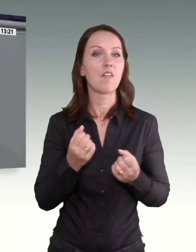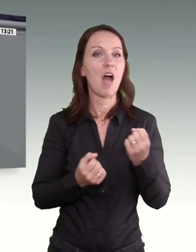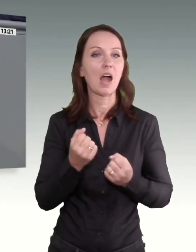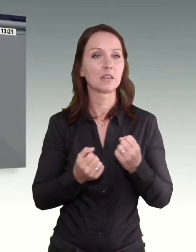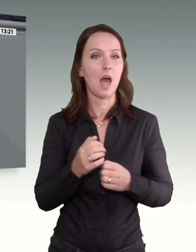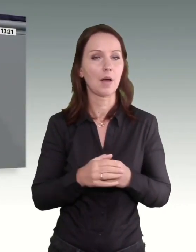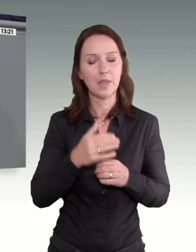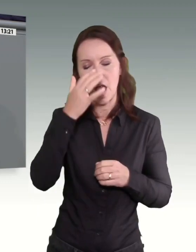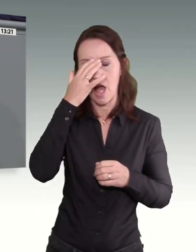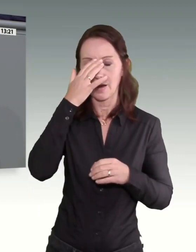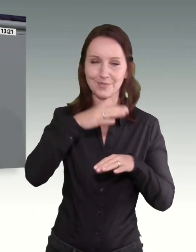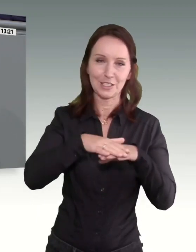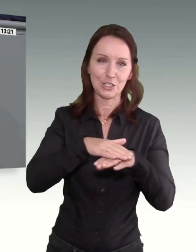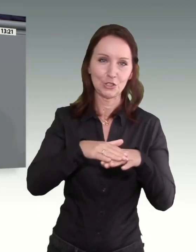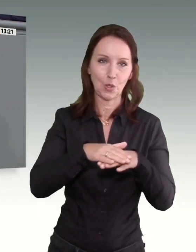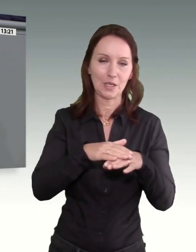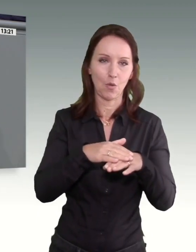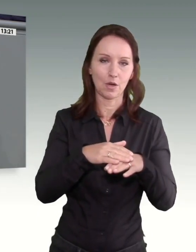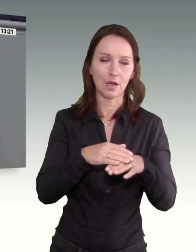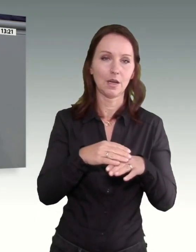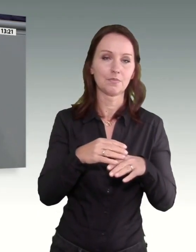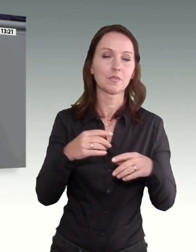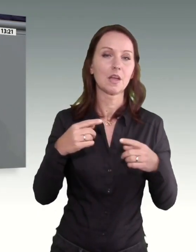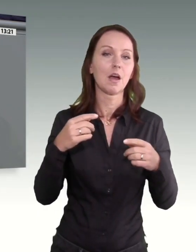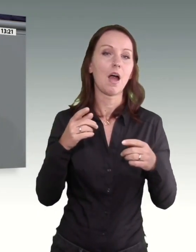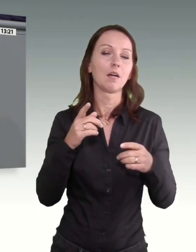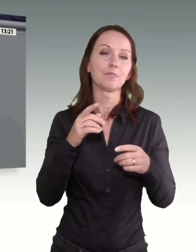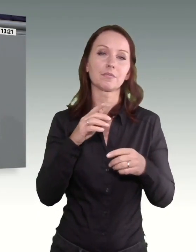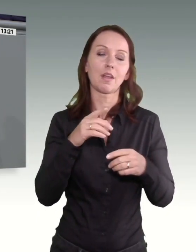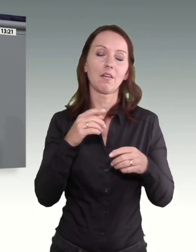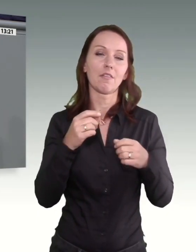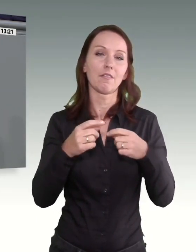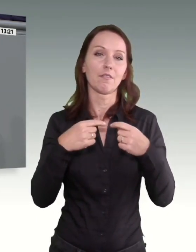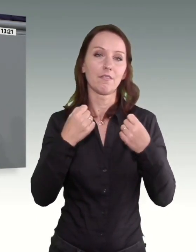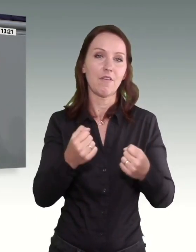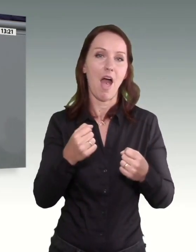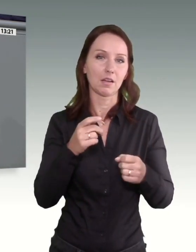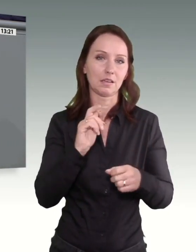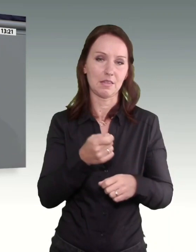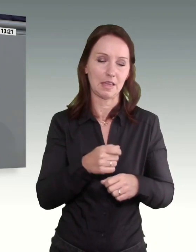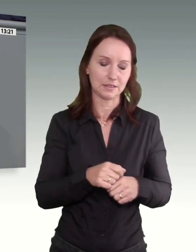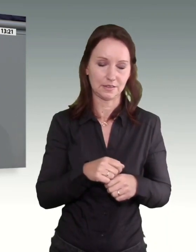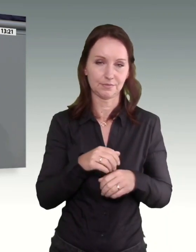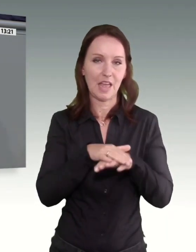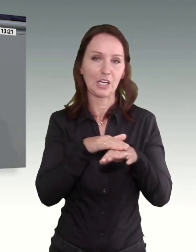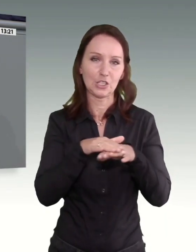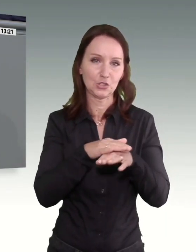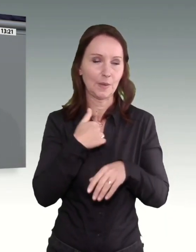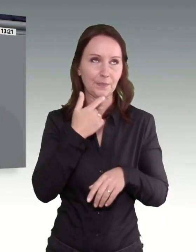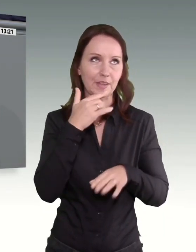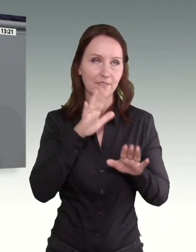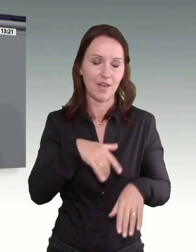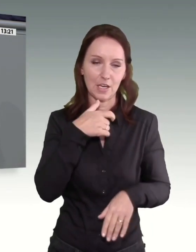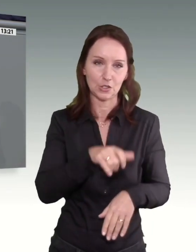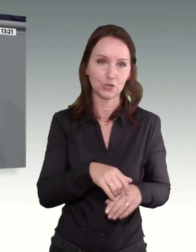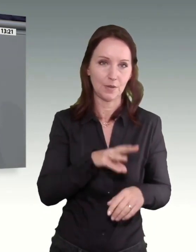Ach nein, Wagenknecht, Entschuldigung. Das war ein freudscher Versprecher. Aber letztendlich haben beide